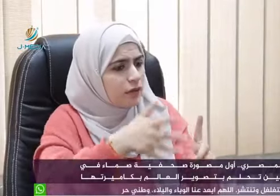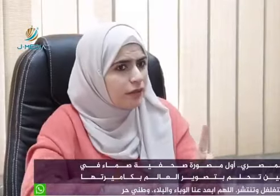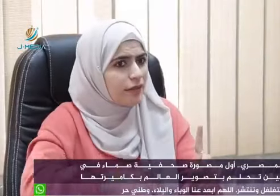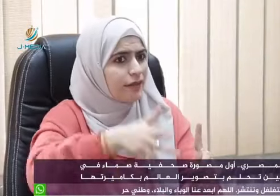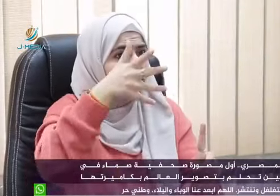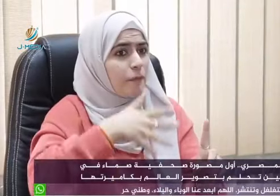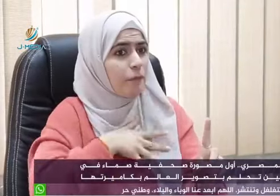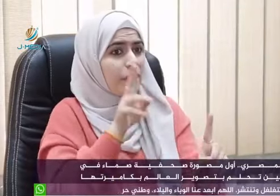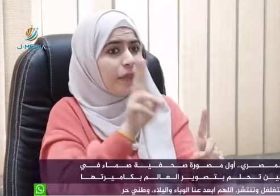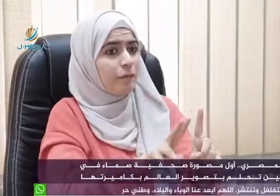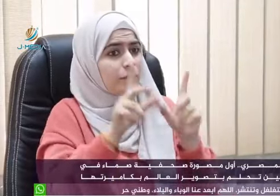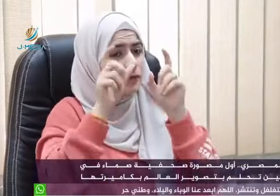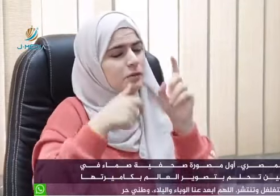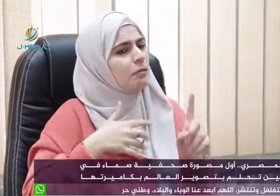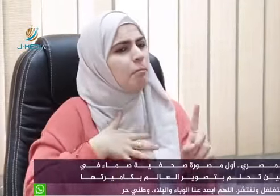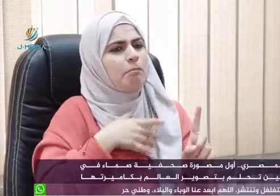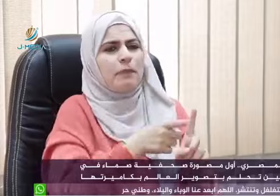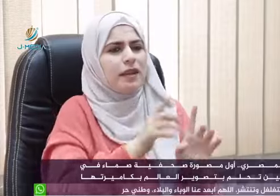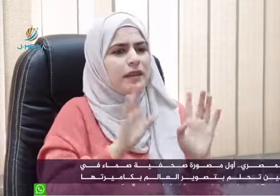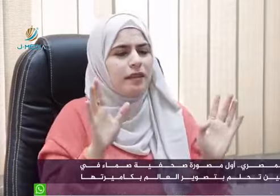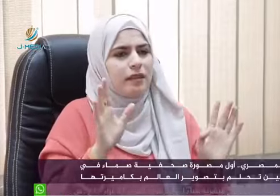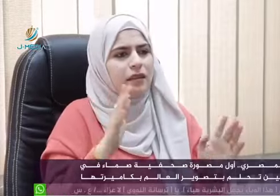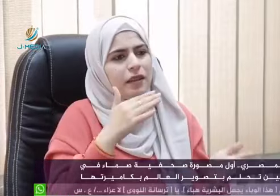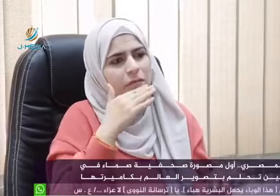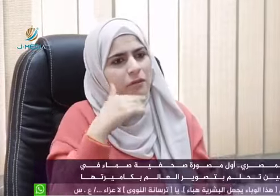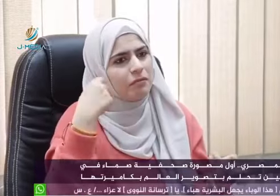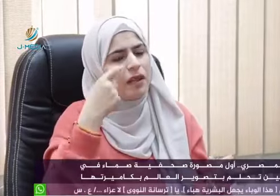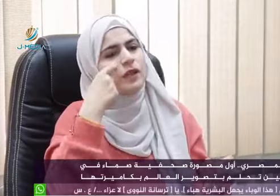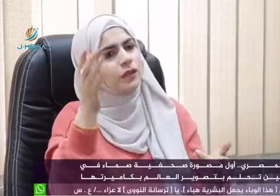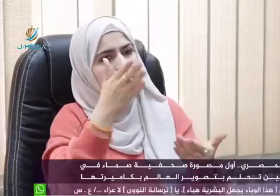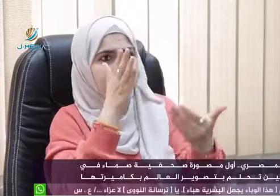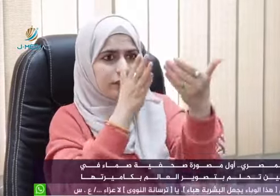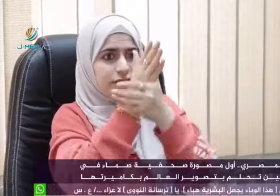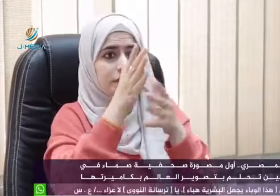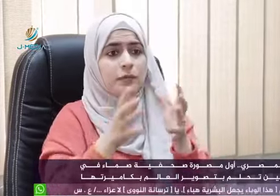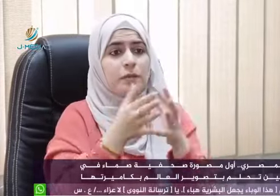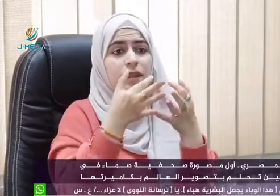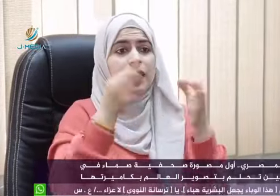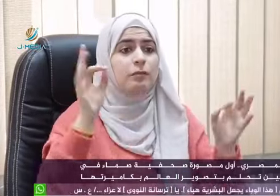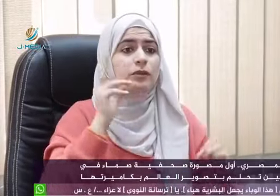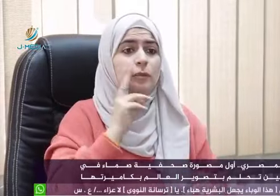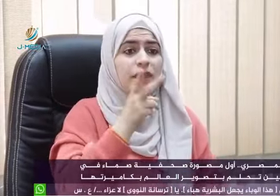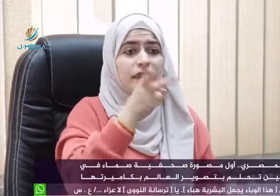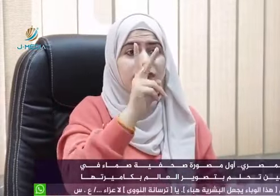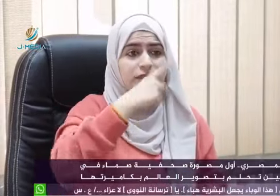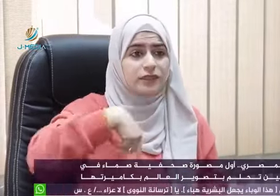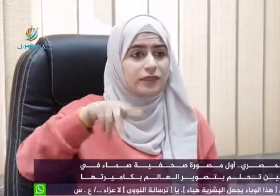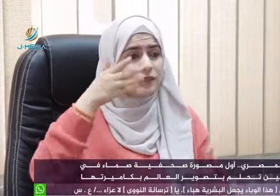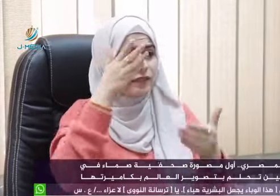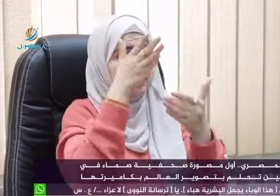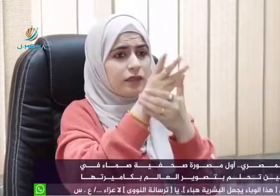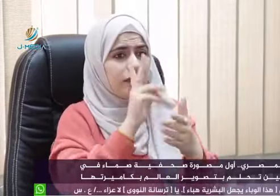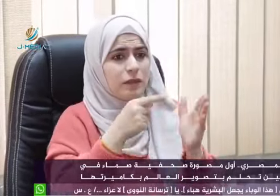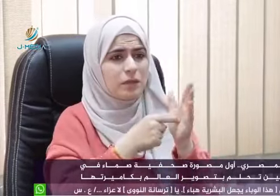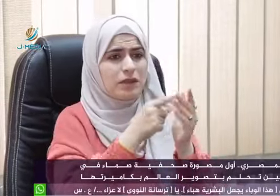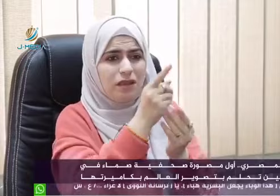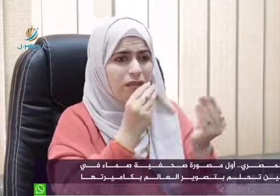حكولي إن صعب كثير فأنا كنت هدفي وطموحي إن أكمل رحنا 12 شاب